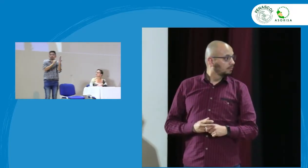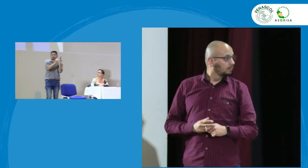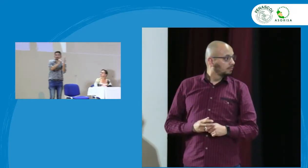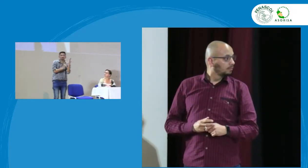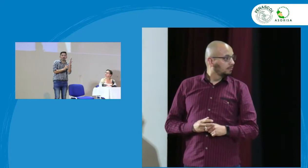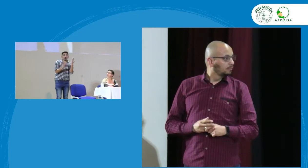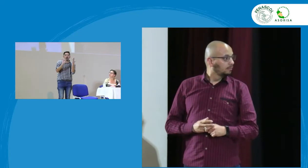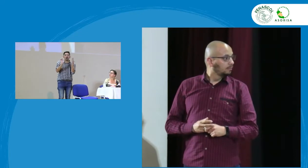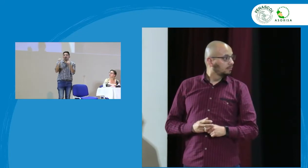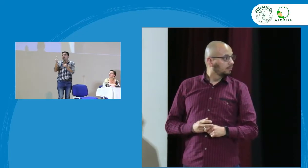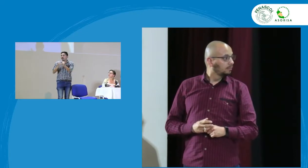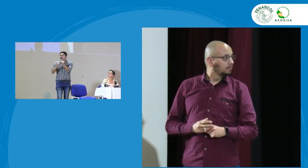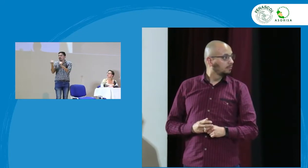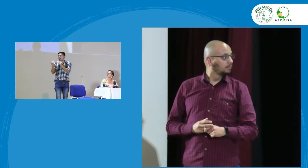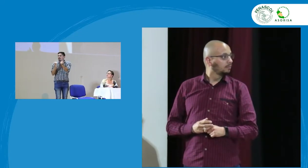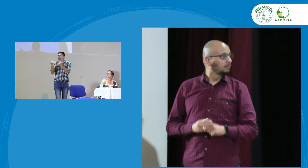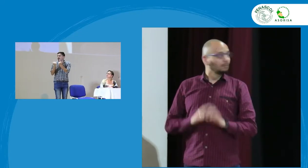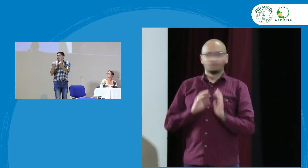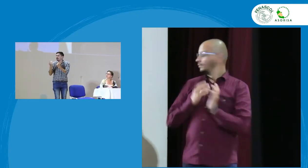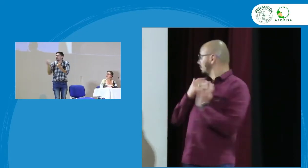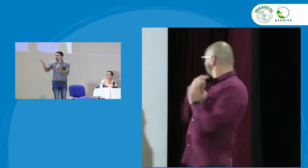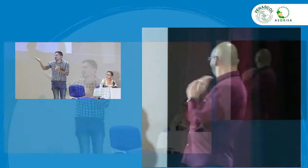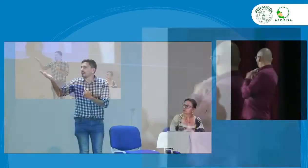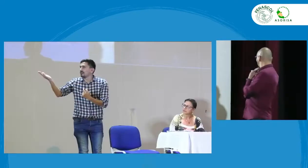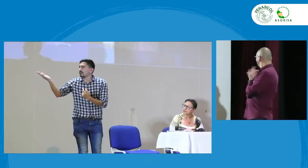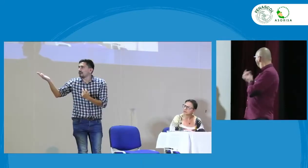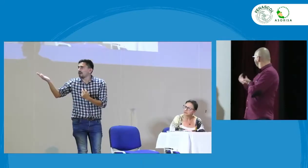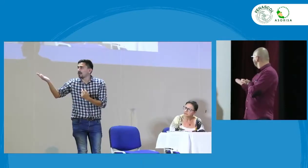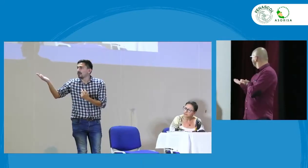doy respuesta inmediatamente voy anotando las preguntas